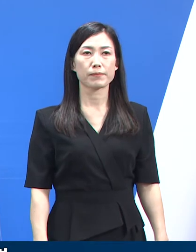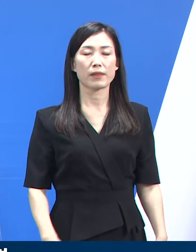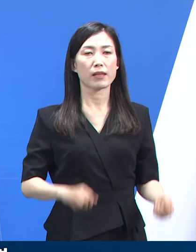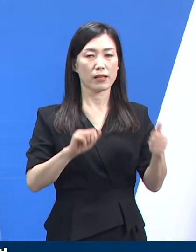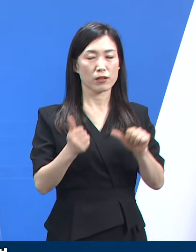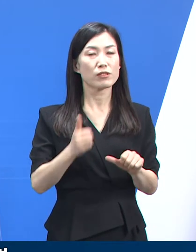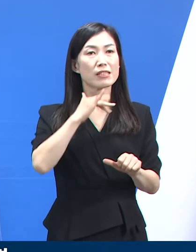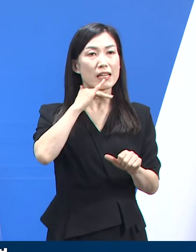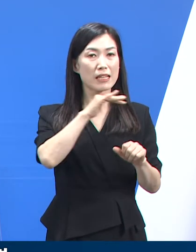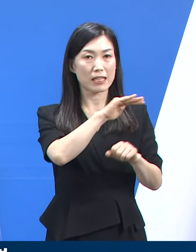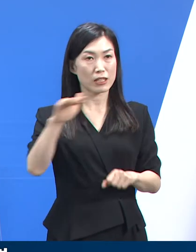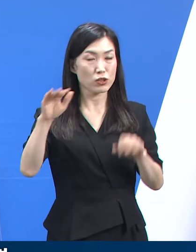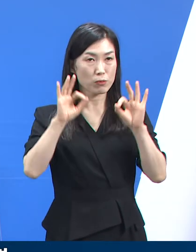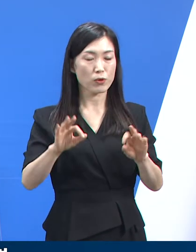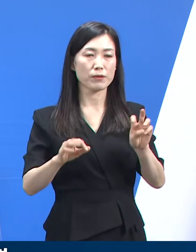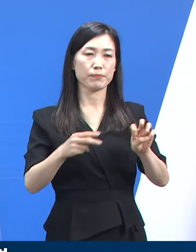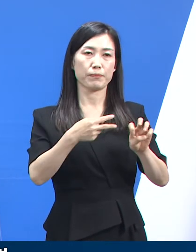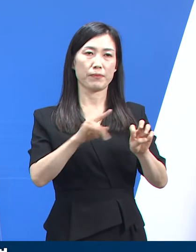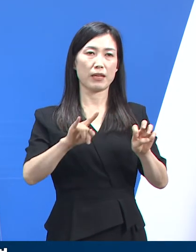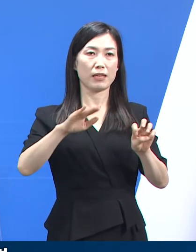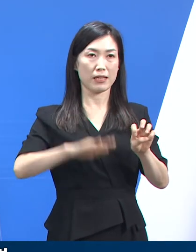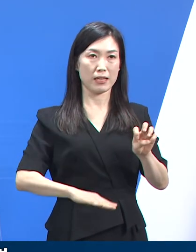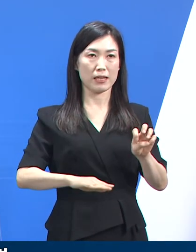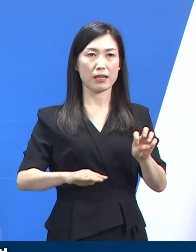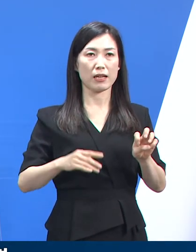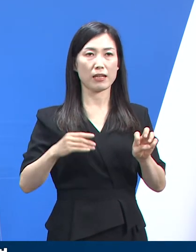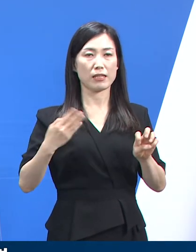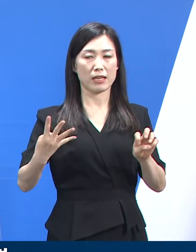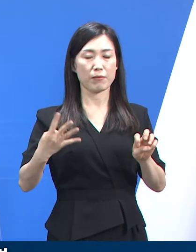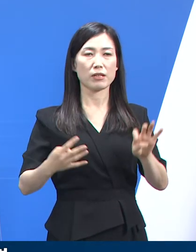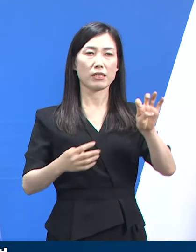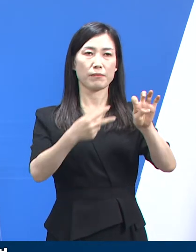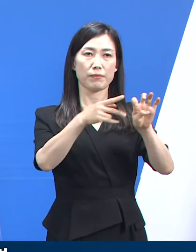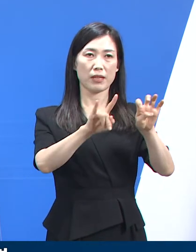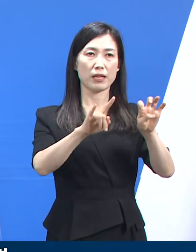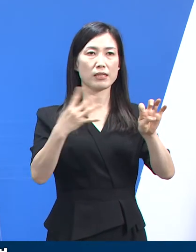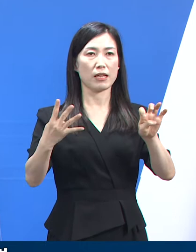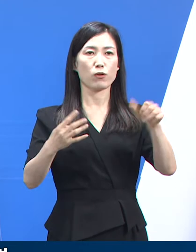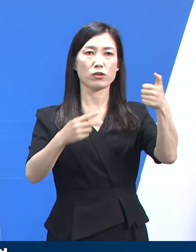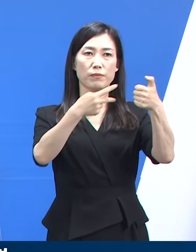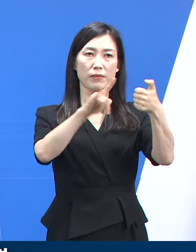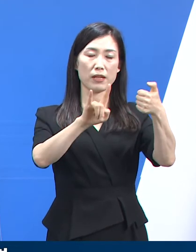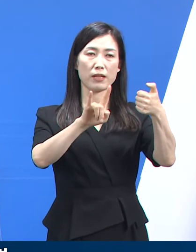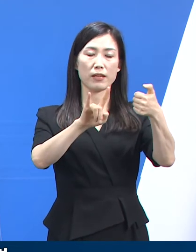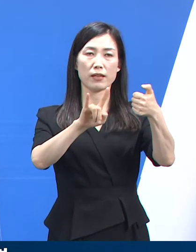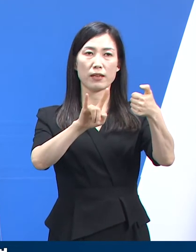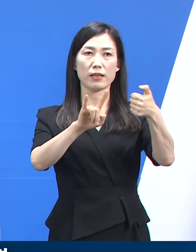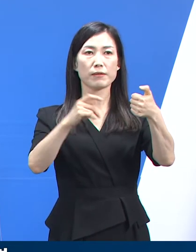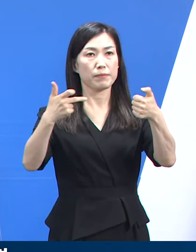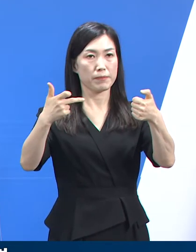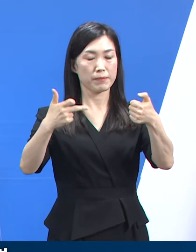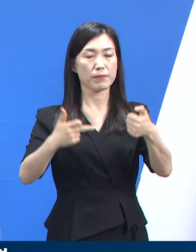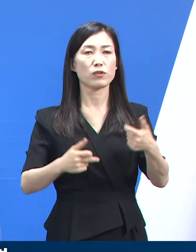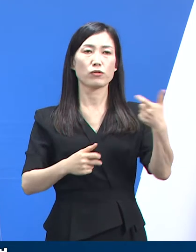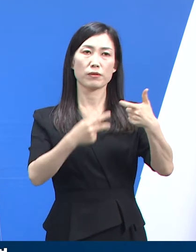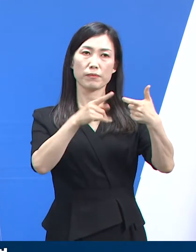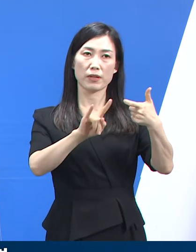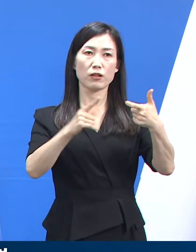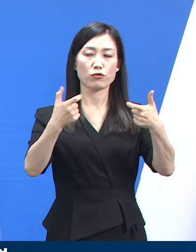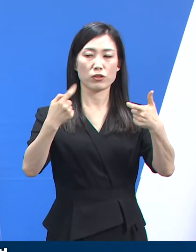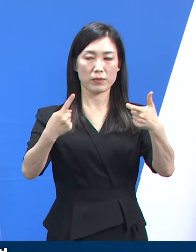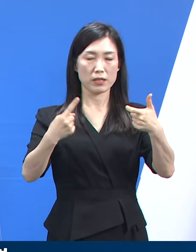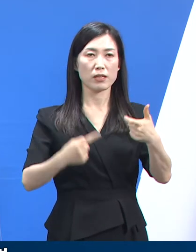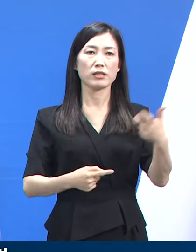사망자 연령별 현황을 보면 30세 이하 4명, 40대 4명, 50대 17명, 60대